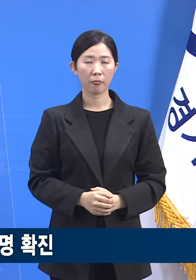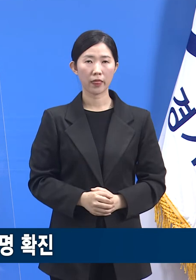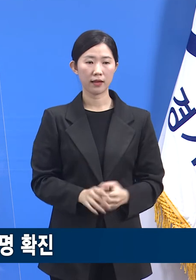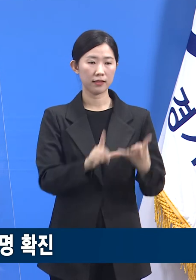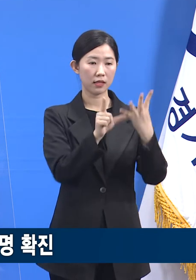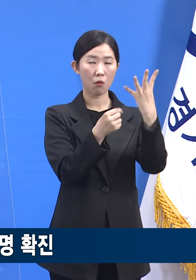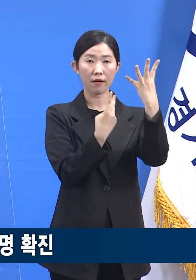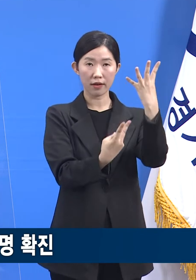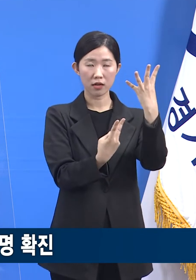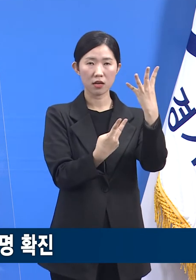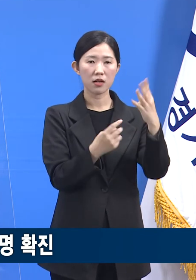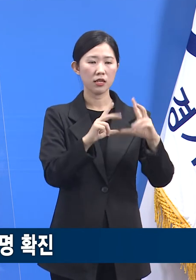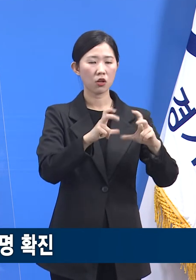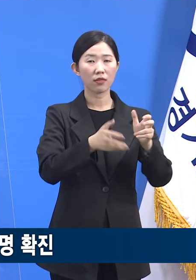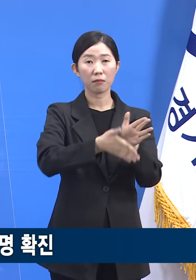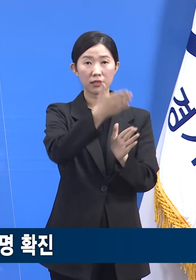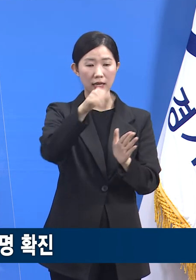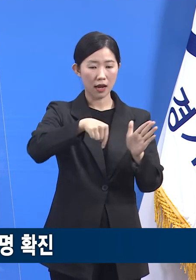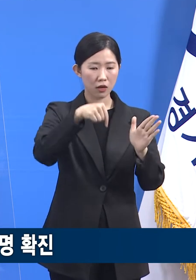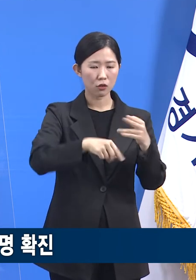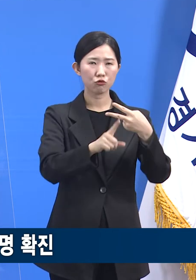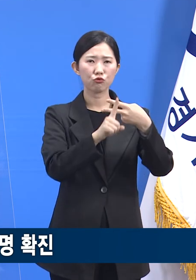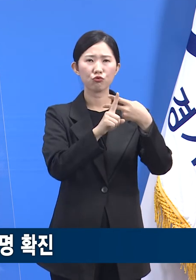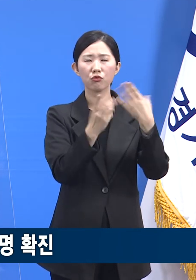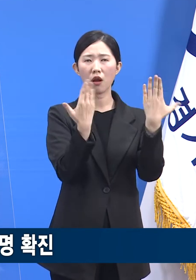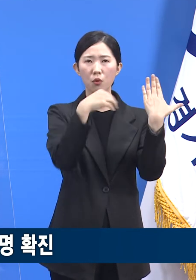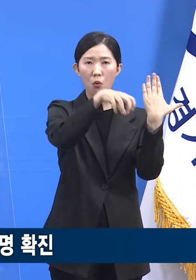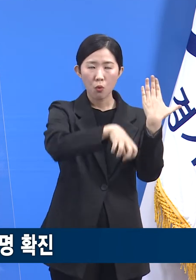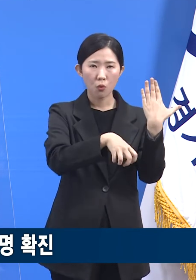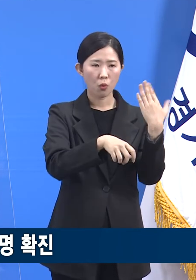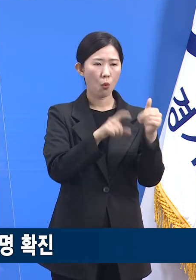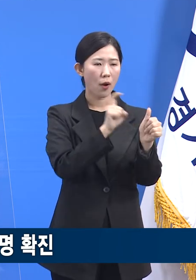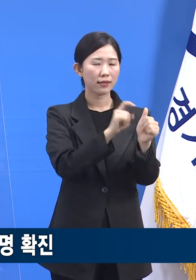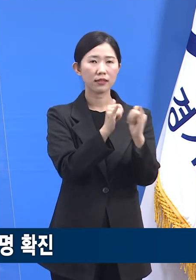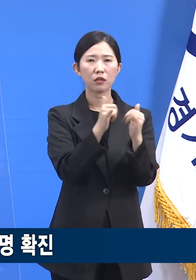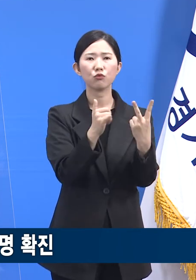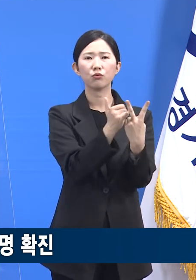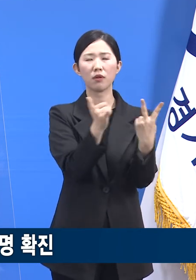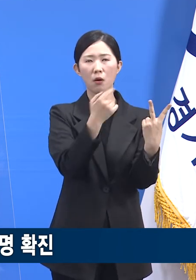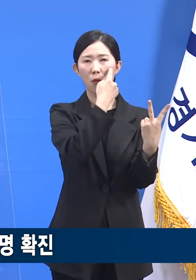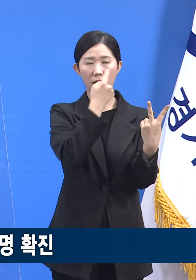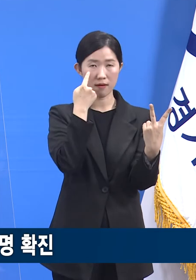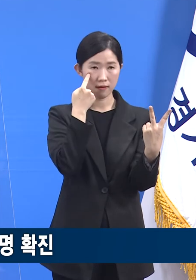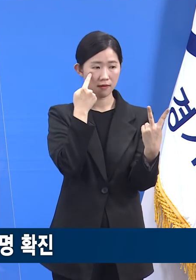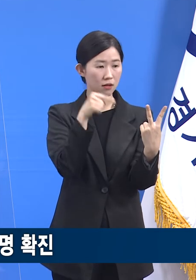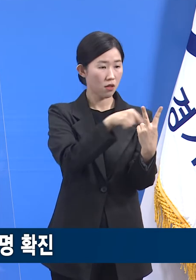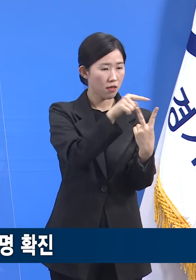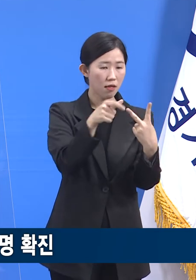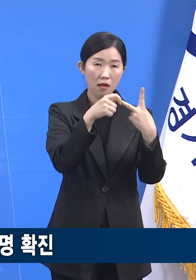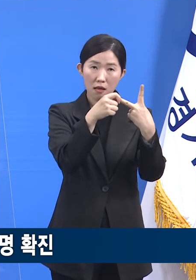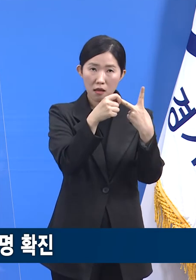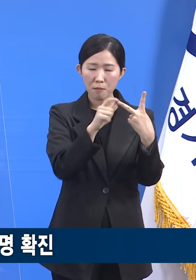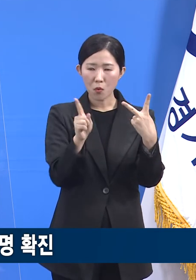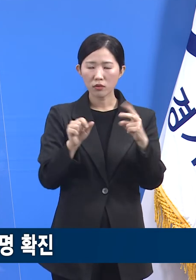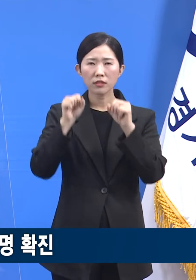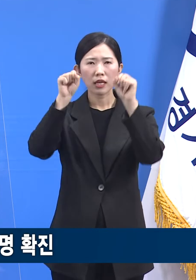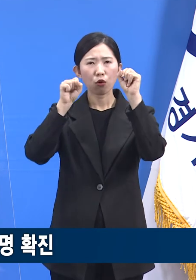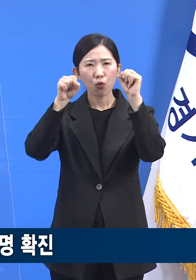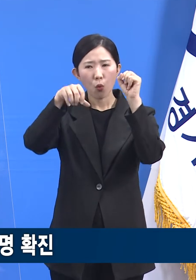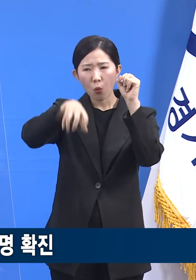중학교에서 최초 확진자 2명이 확인되었습니다. 이 중 1명이 체육 도장을 이용하고 있어